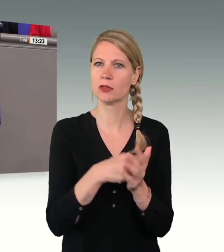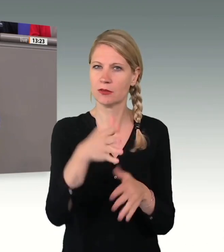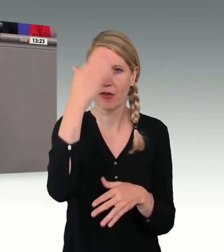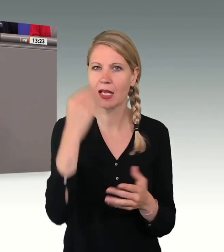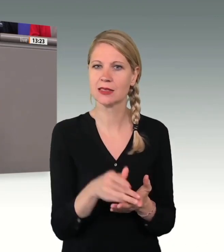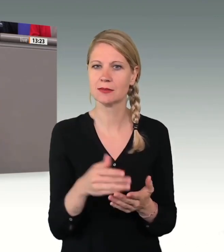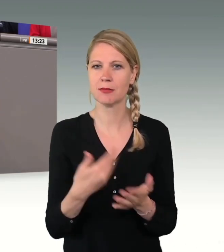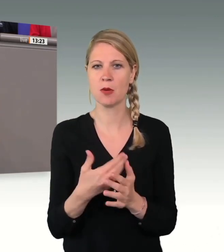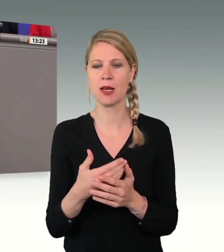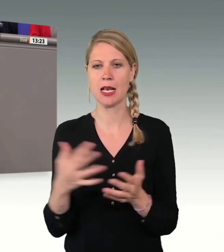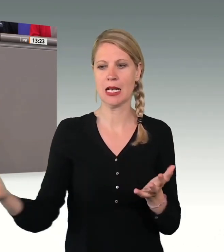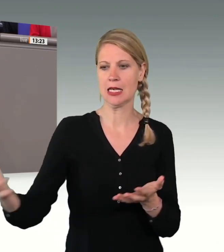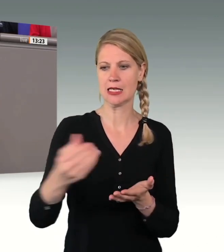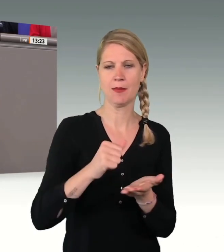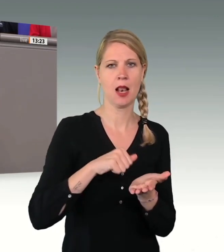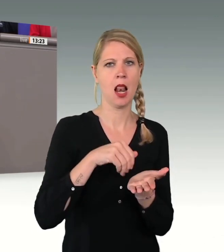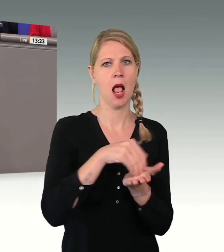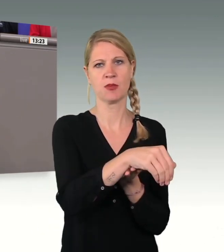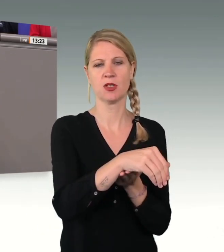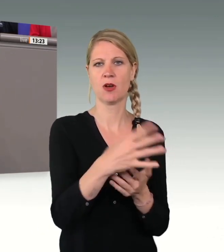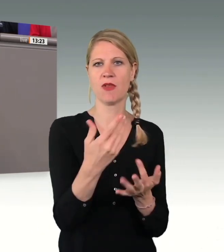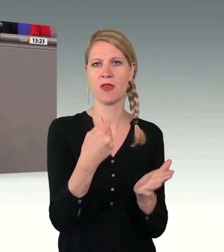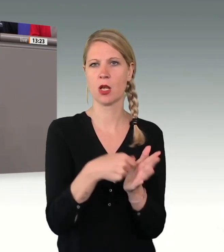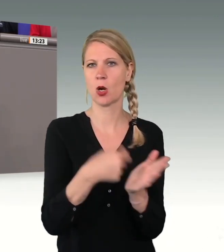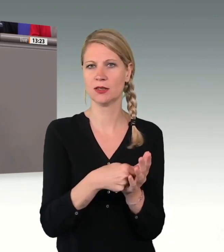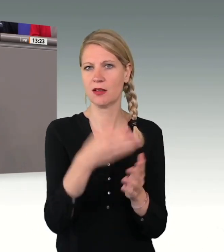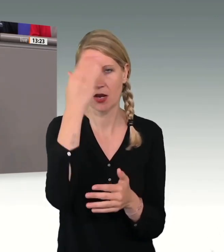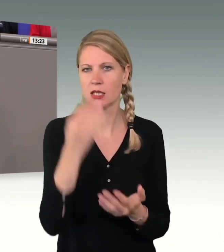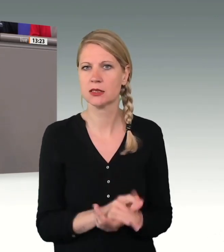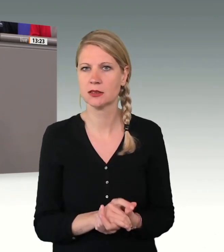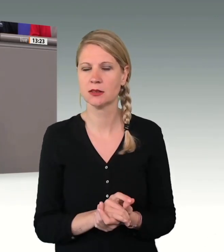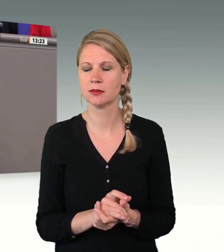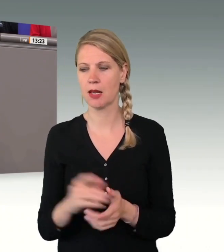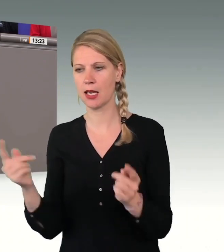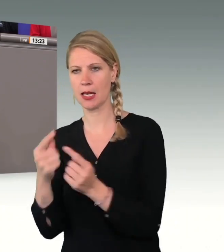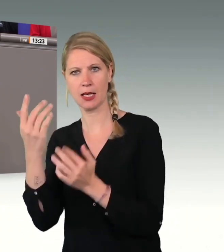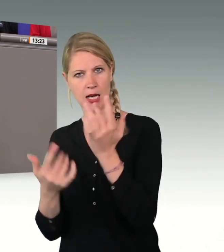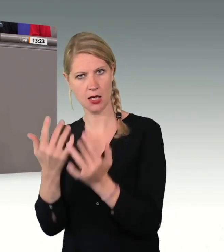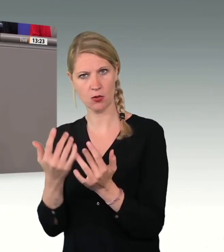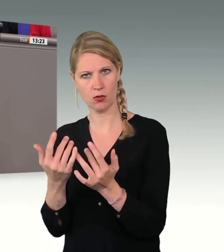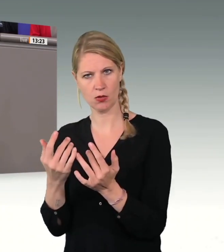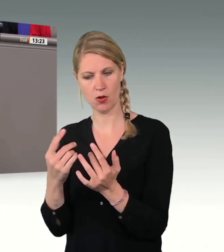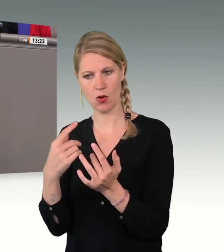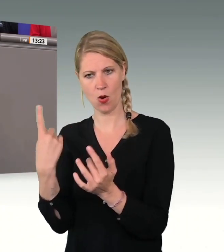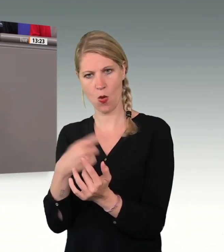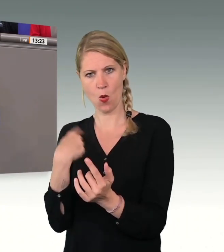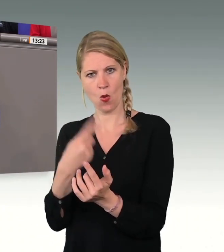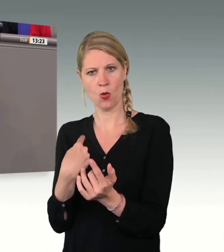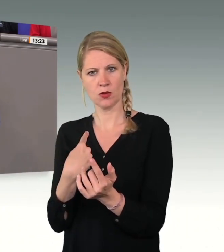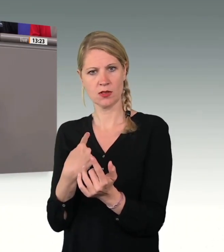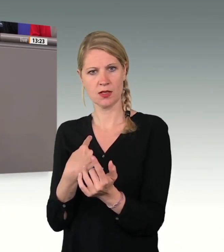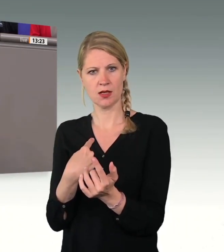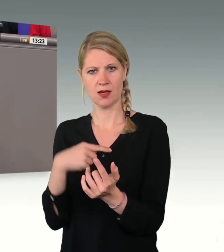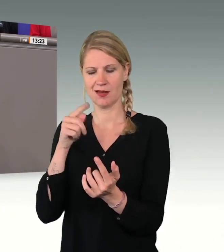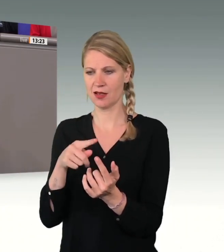die verbunden ist? Also denken Sie mal darüber nach. Aber ich mache eine Gegenrechnung auf. Was kosten Sie denn uns? Was kosten